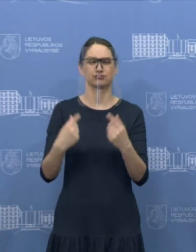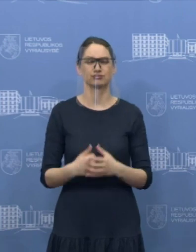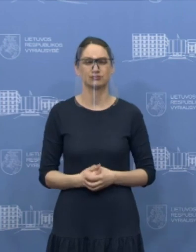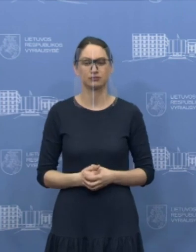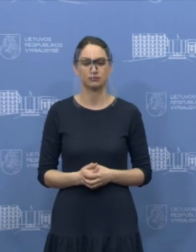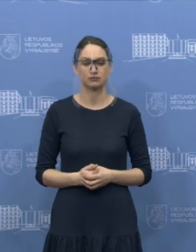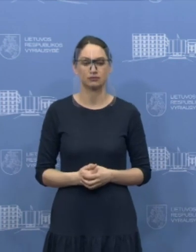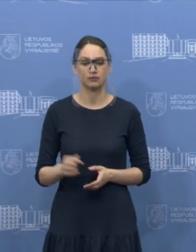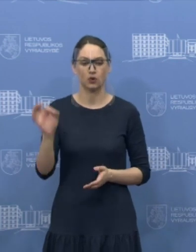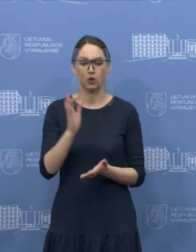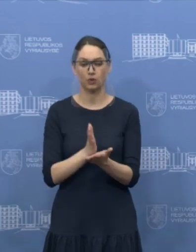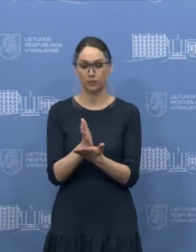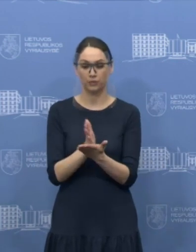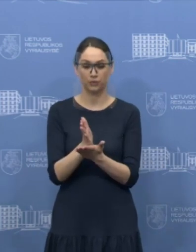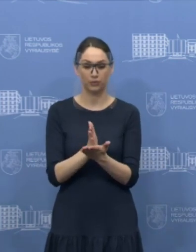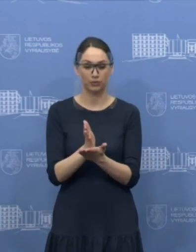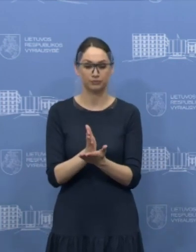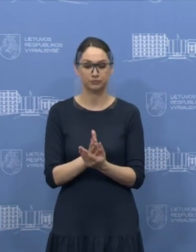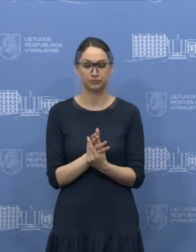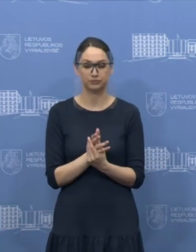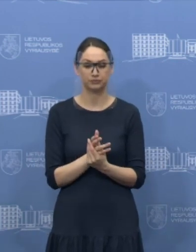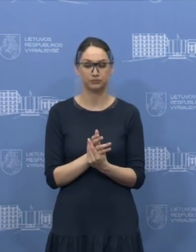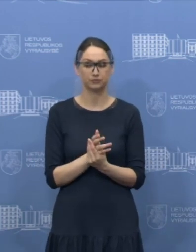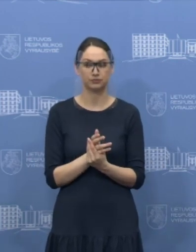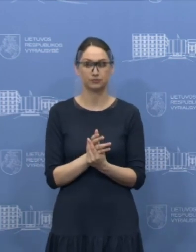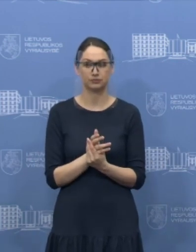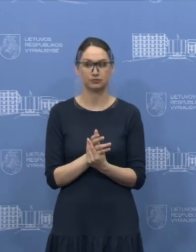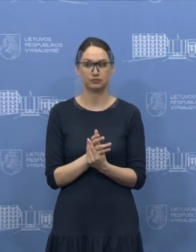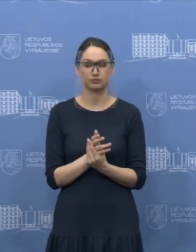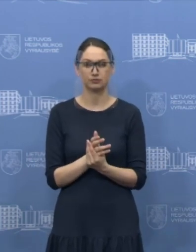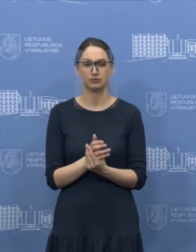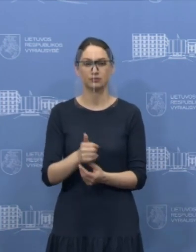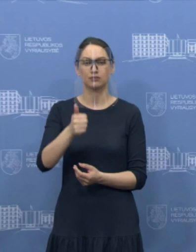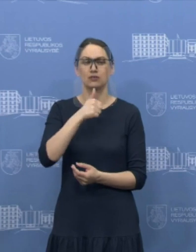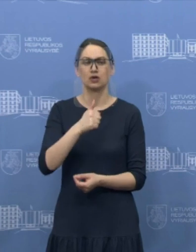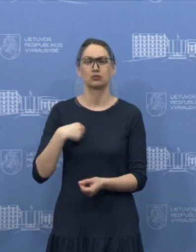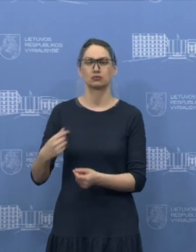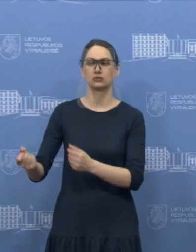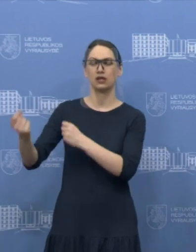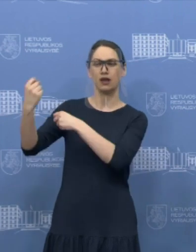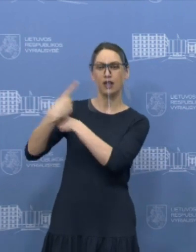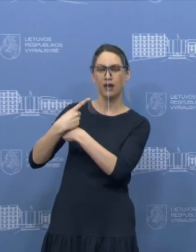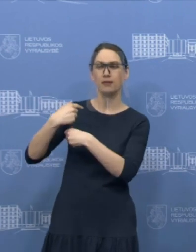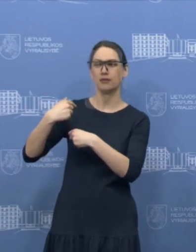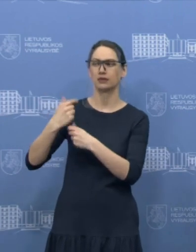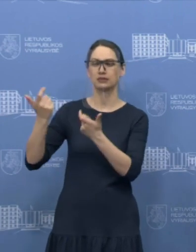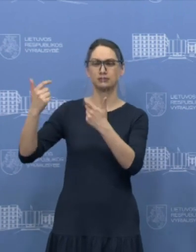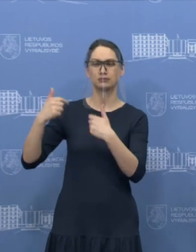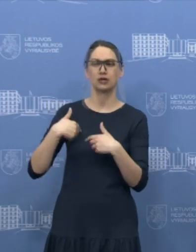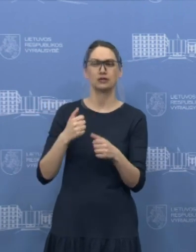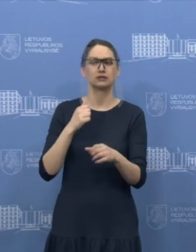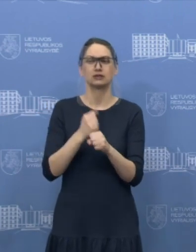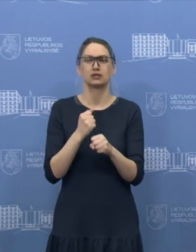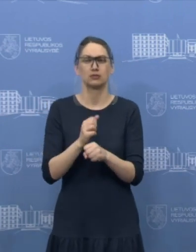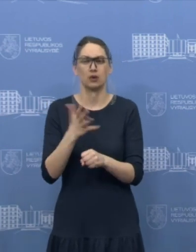praktiškai dalinantis patirtimi, kaip veikia nurodymai, pavėdimai, kuriuos mes gauname, galiu